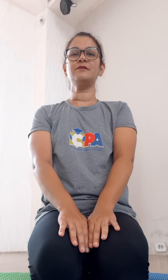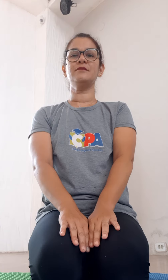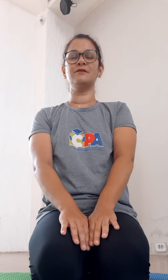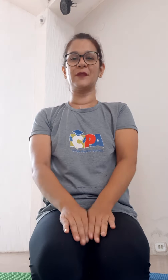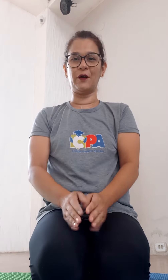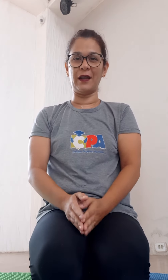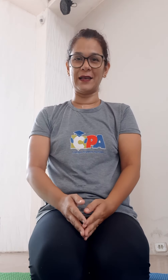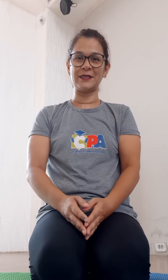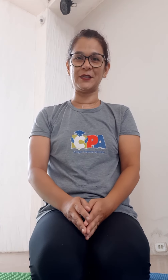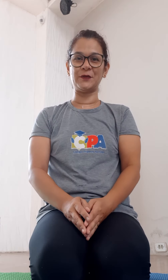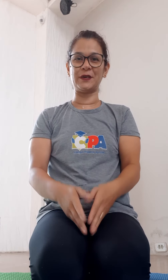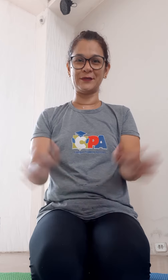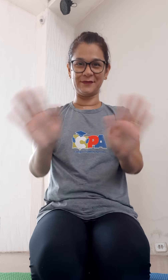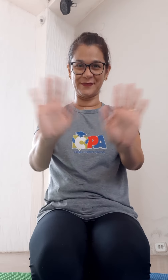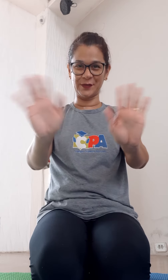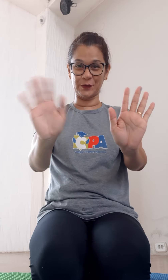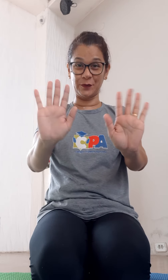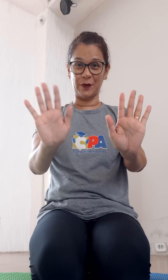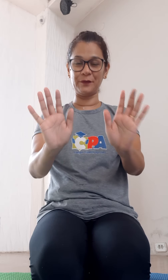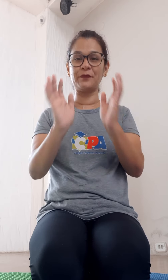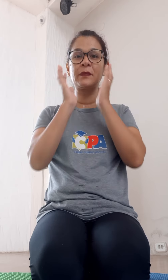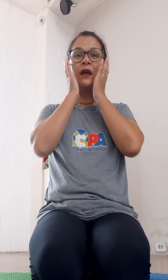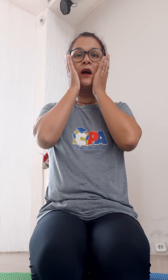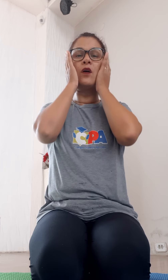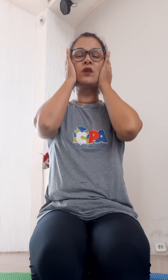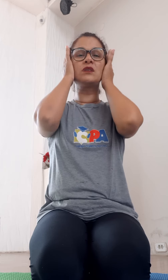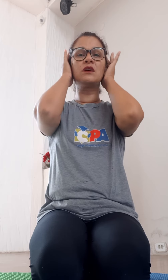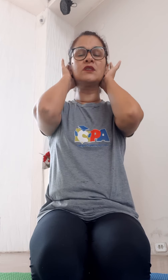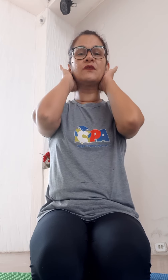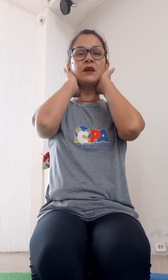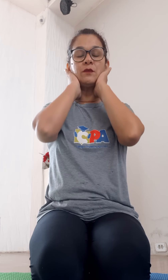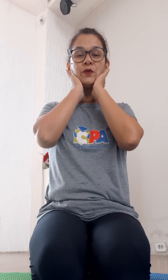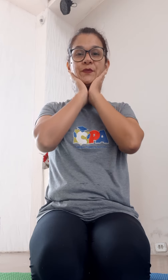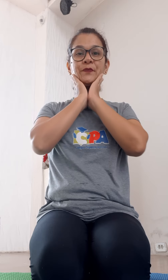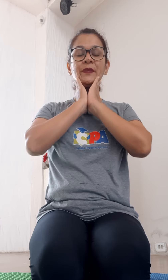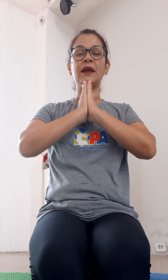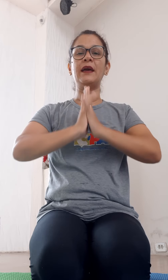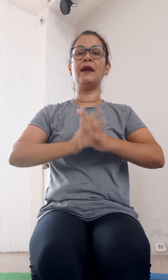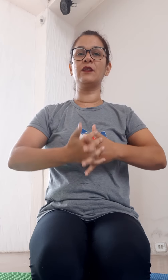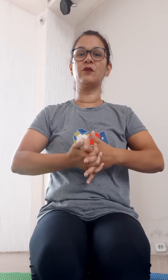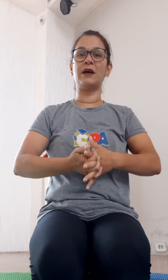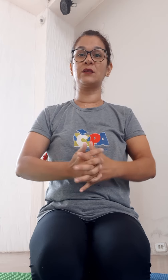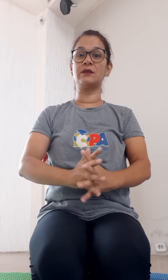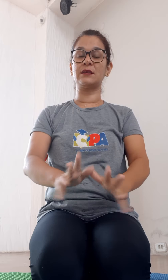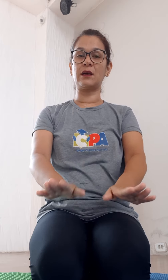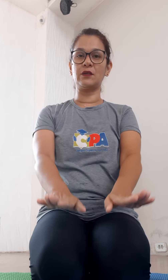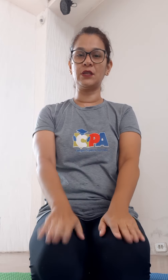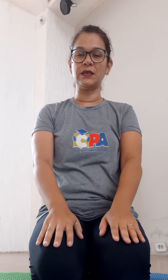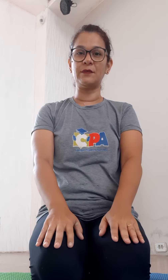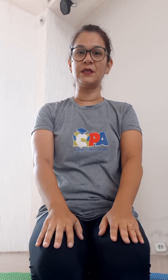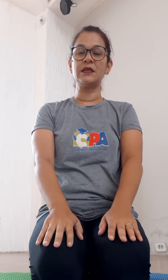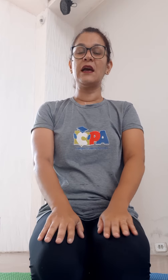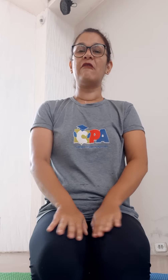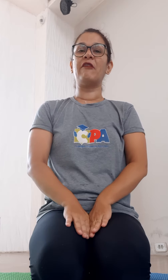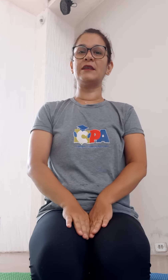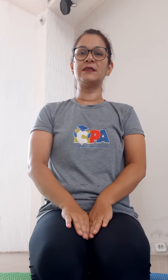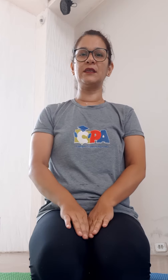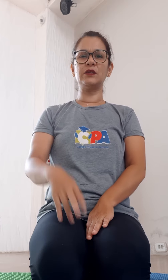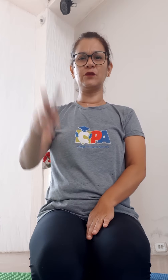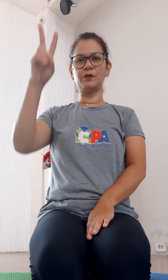Olá, sexto ano, tudo bom? Hoje nós vamos retomar as nossas aulas de Libras, fazendo um